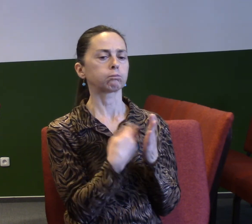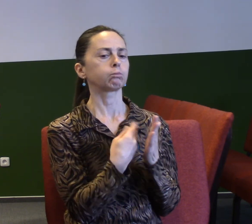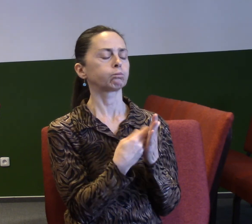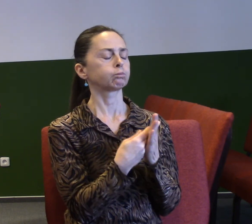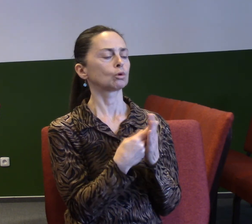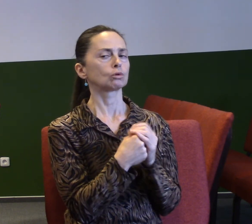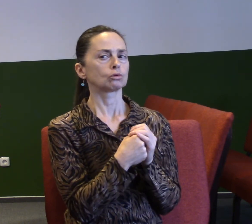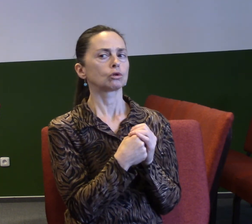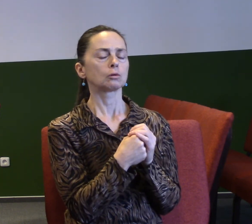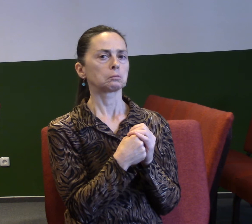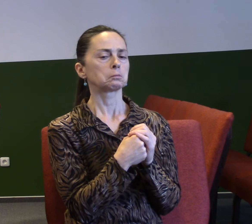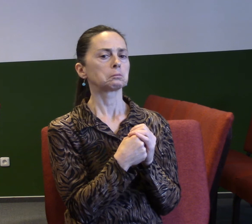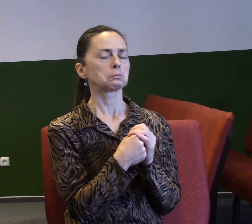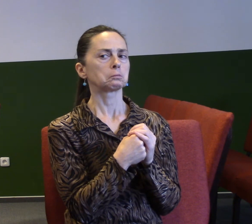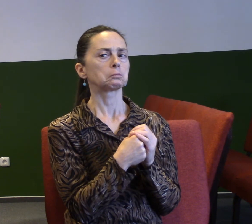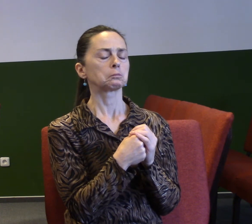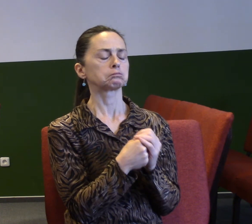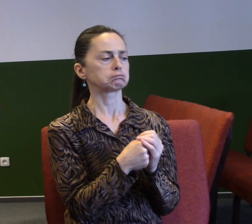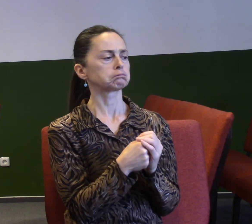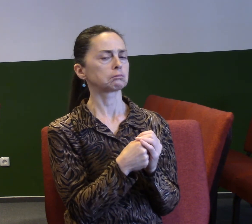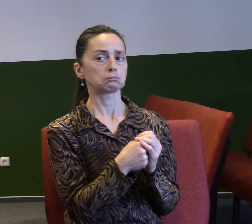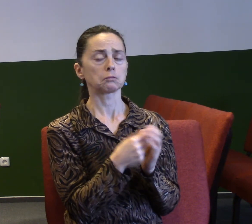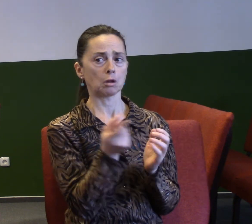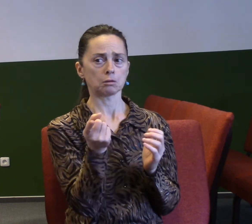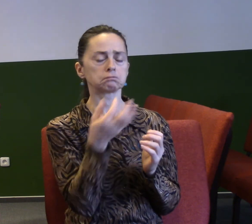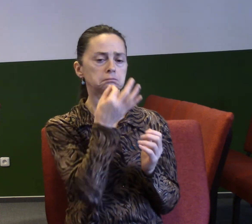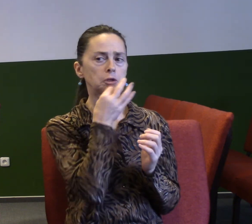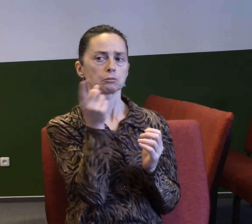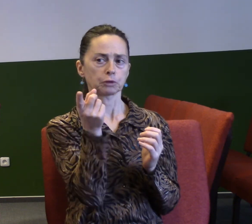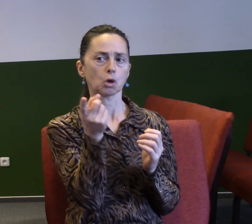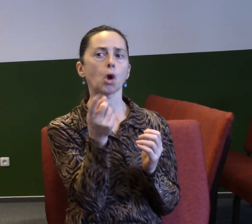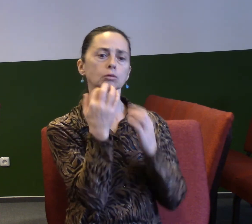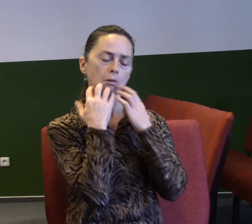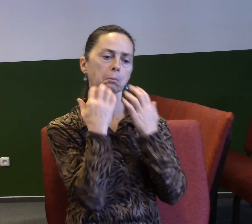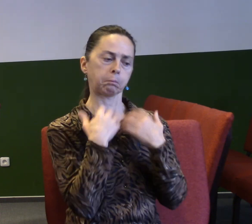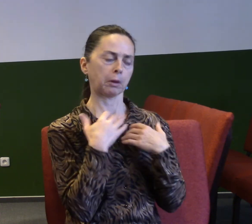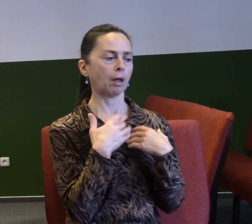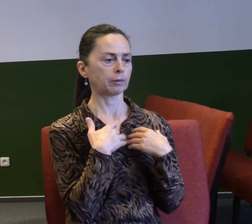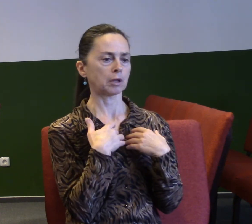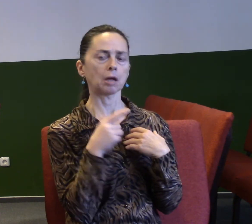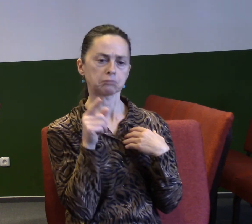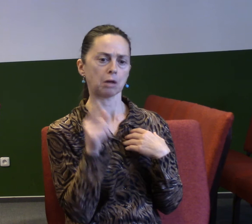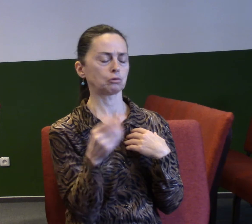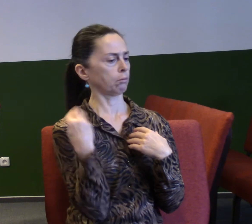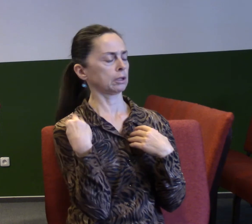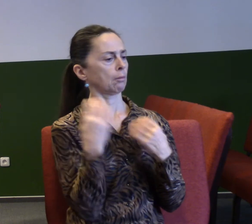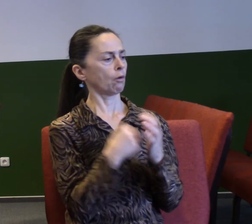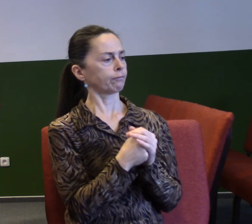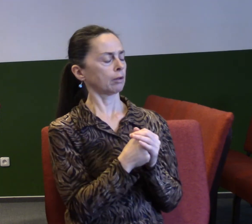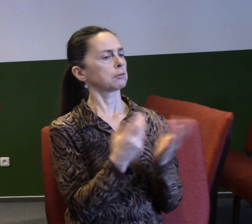vysvětlení. Kdyby mě miloval, tak by tohle nikdy neřekl. Kdyby mě měla ráda, tak tohle neřekne. Kdyby to myslel s